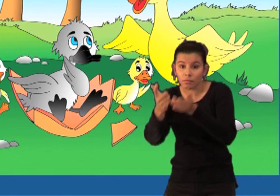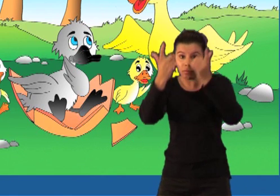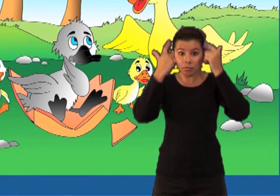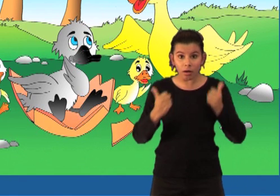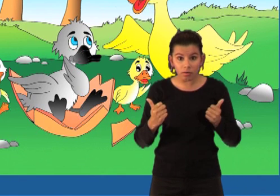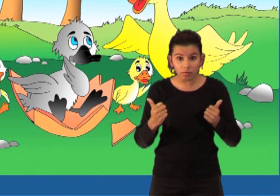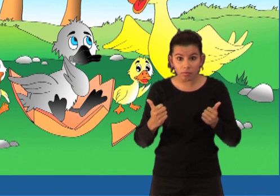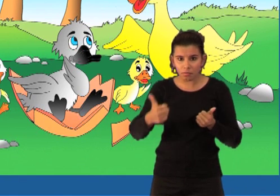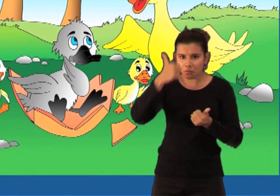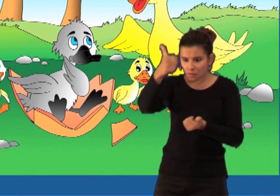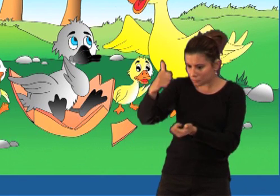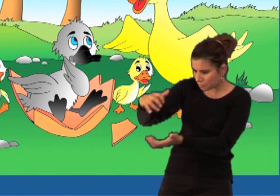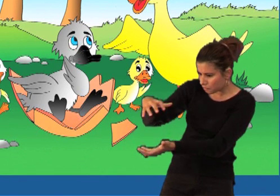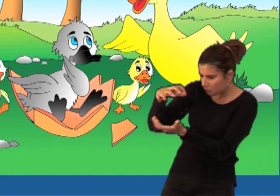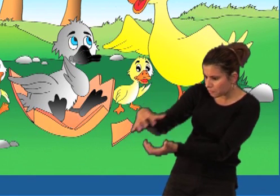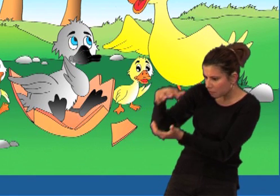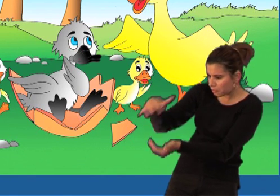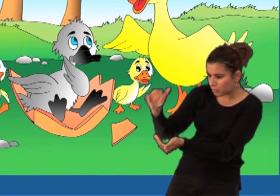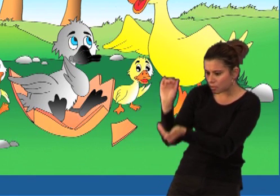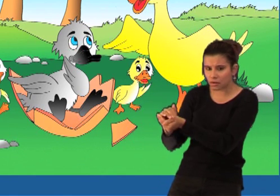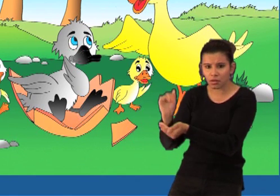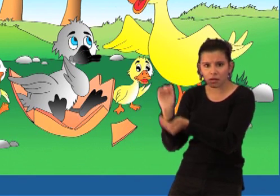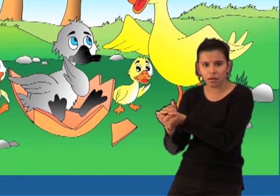No, najveće jaje još se nije otvorilo.